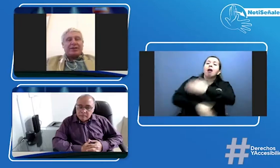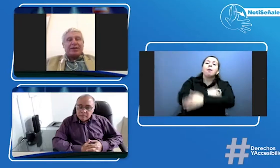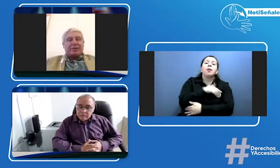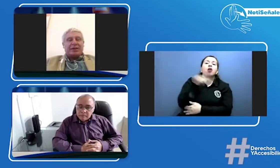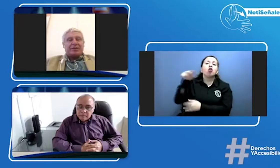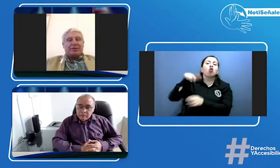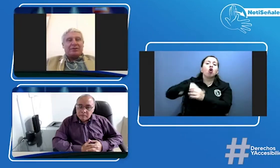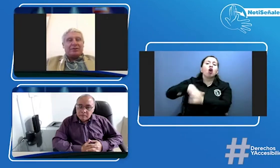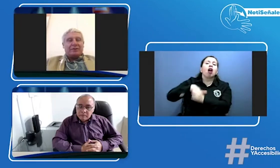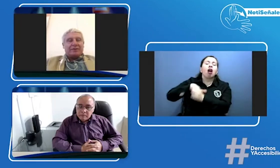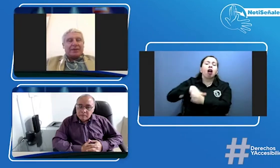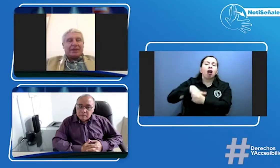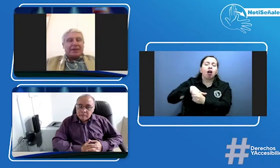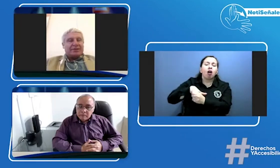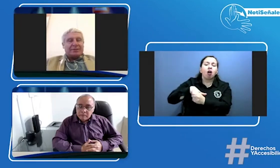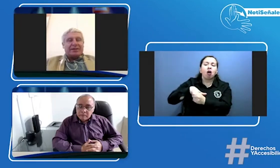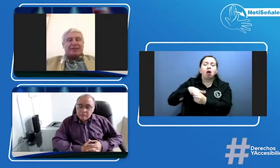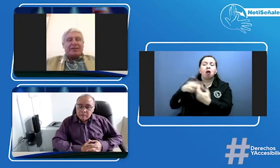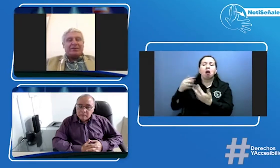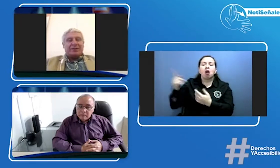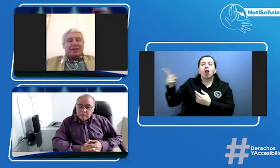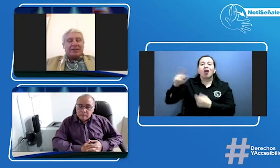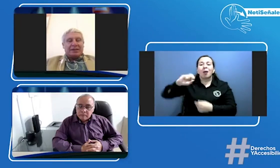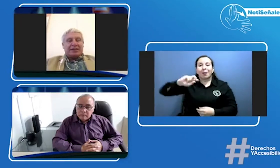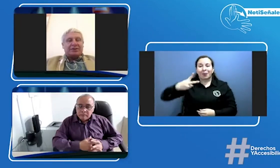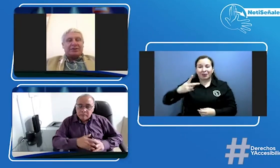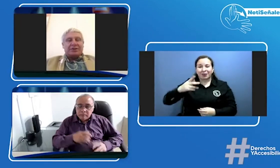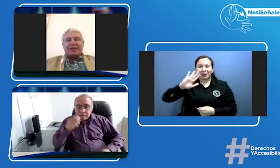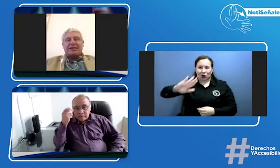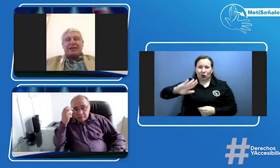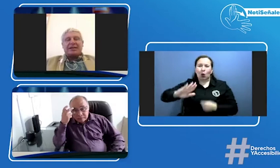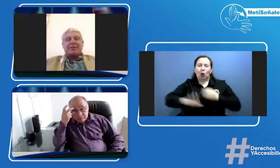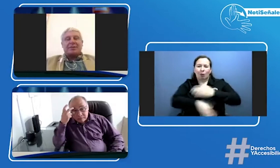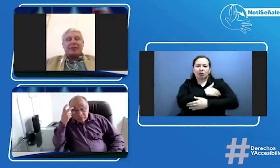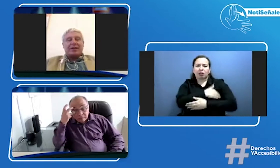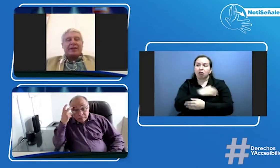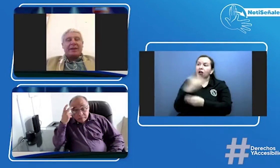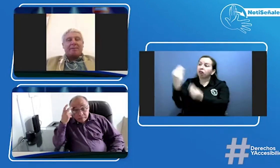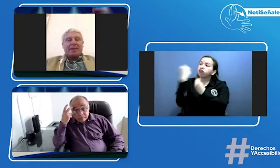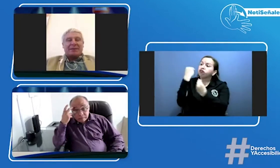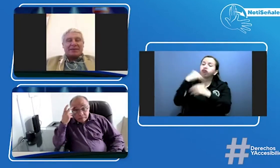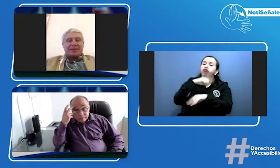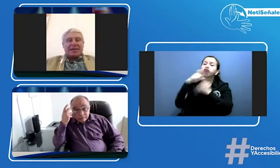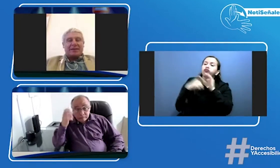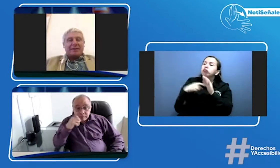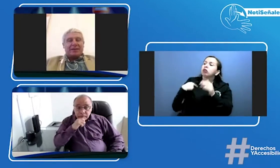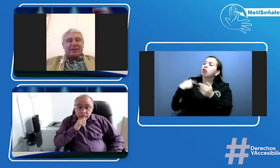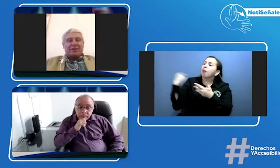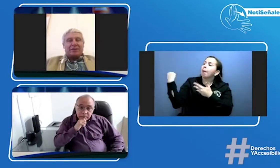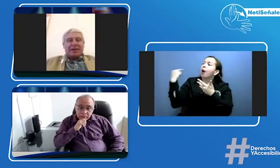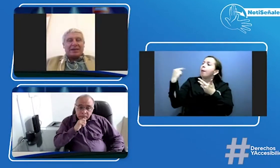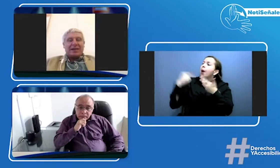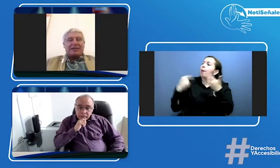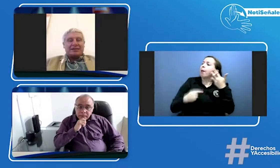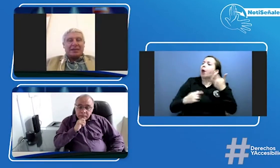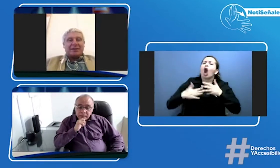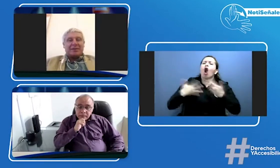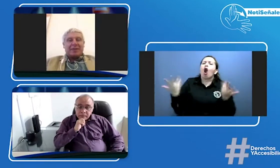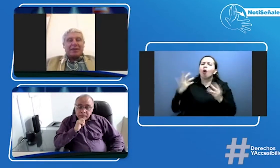intermedio del viceministerio les dé las instrucciones necesarias para poder parametrizar de forma clara ese examen y